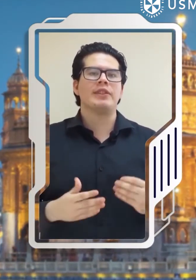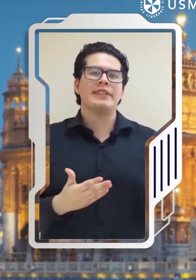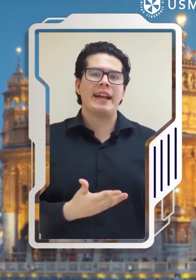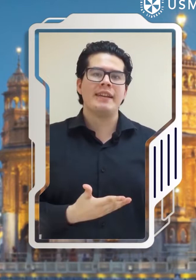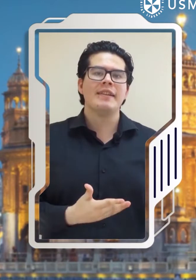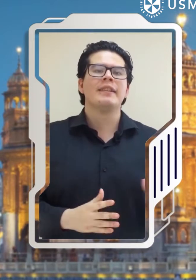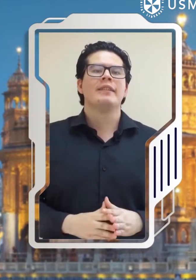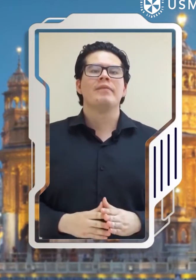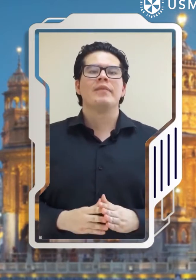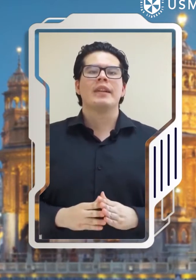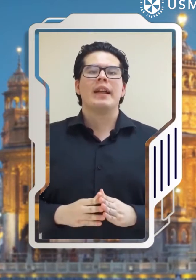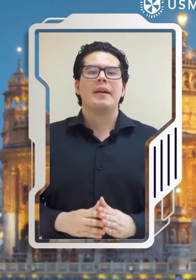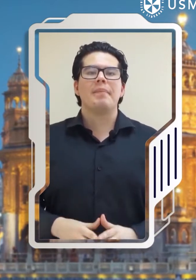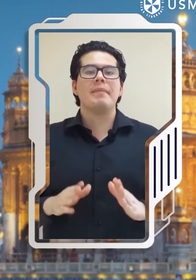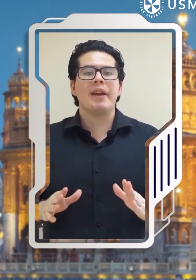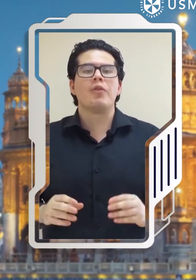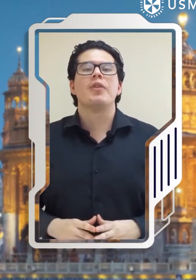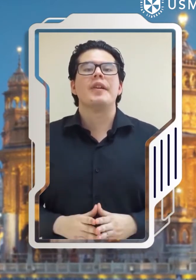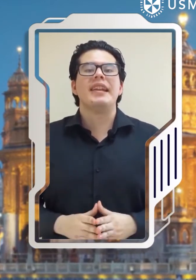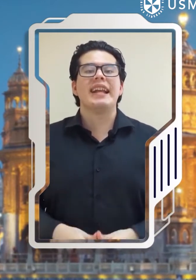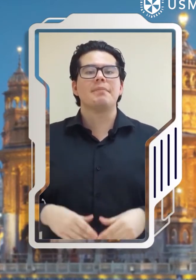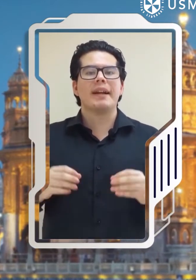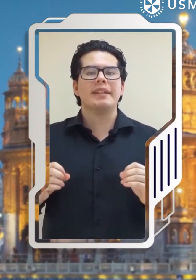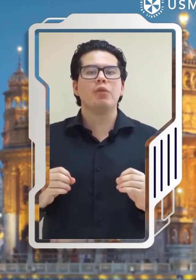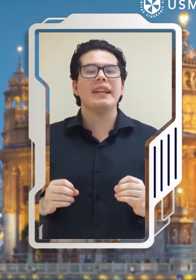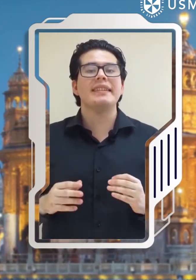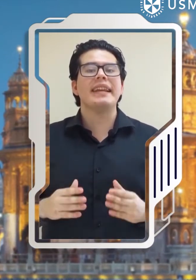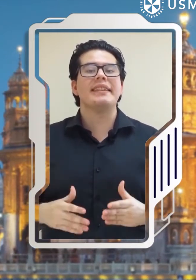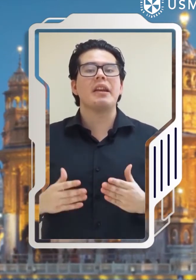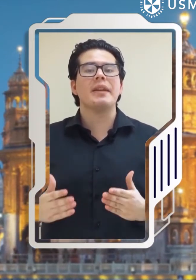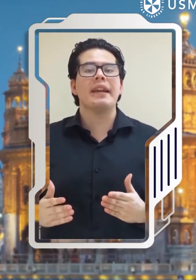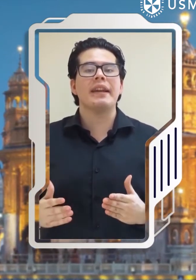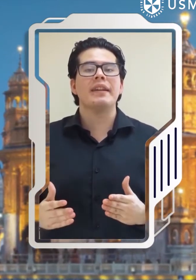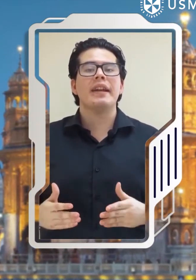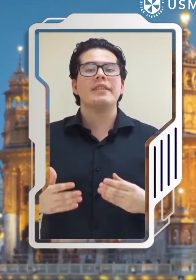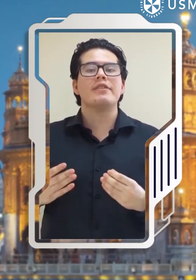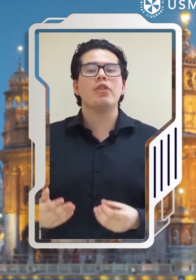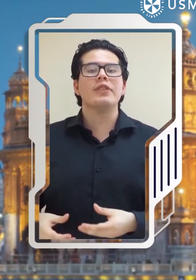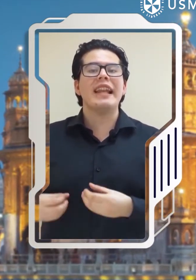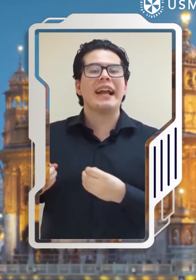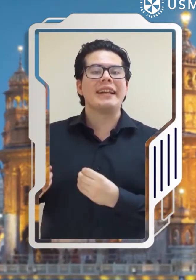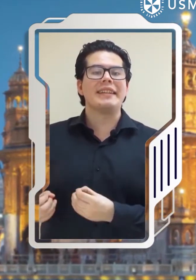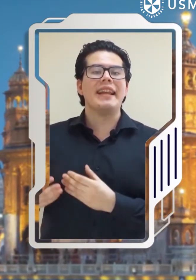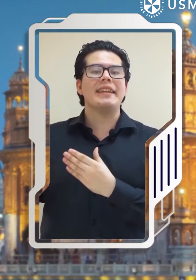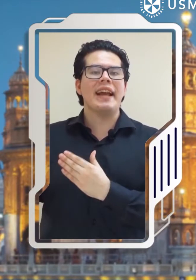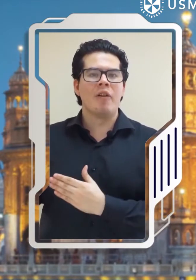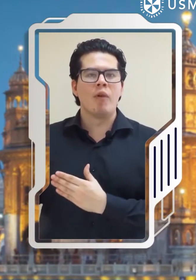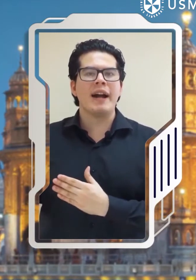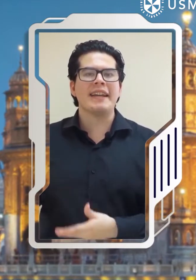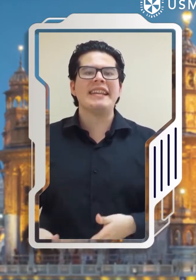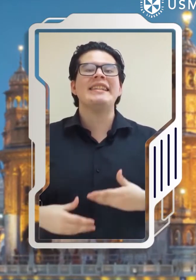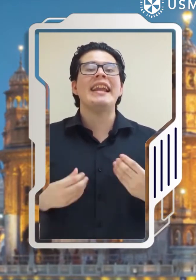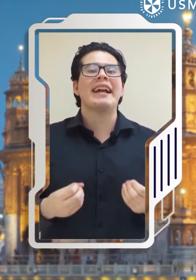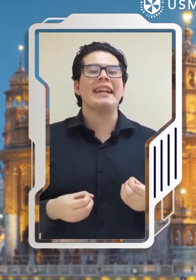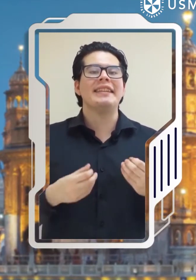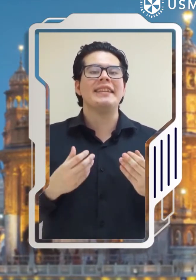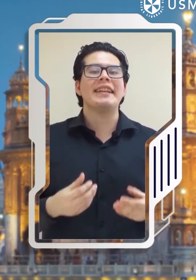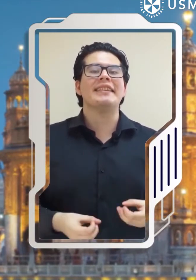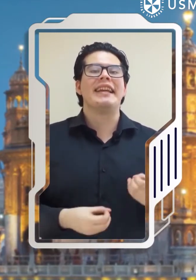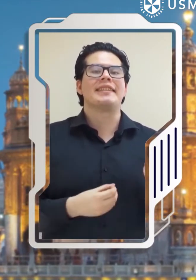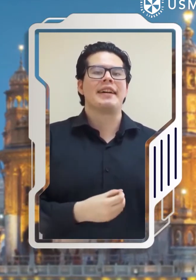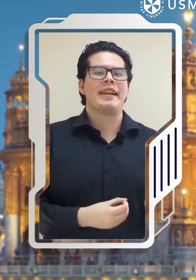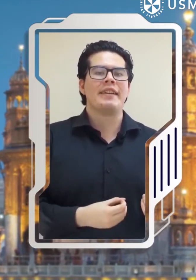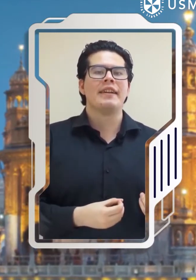kilogramos de sal? Primero, las magnitudes que intervienen son de la cantidad de agua y de la